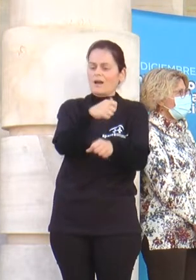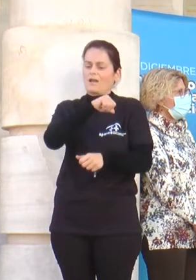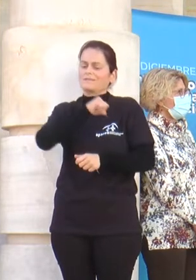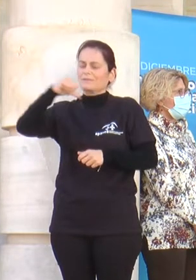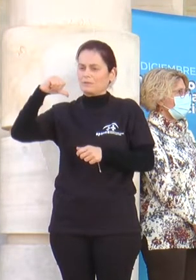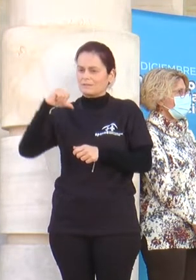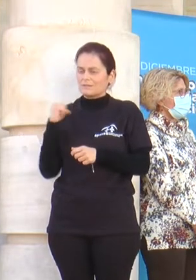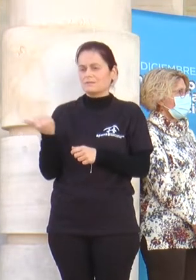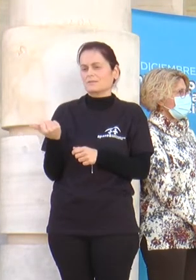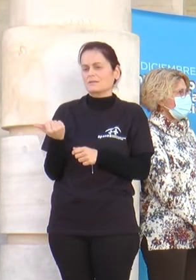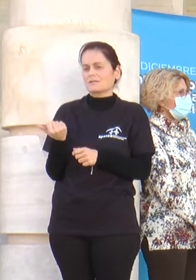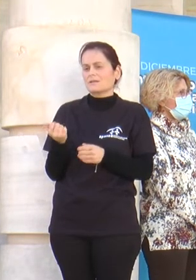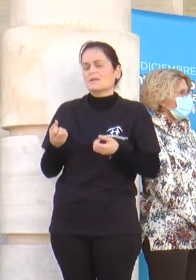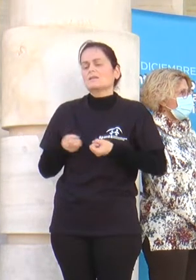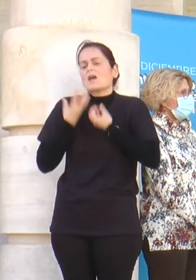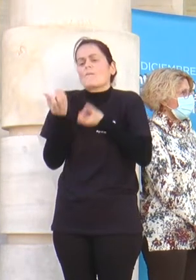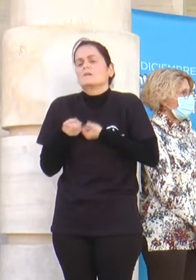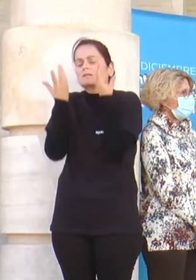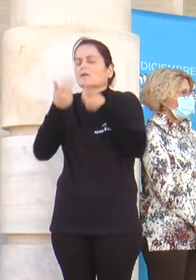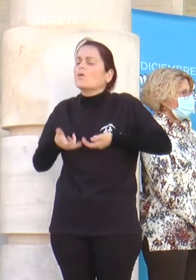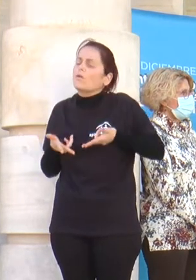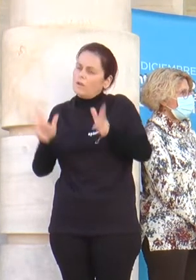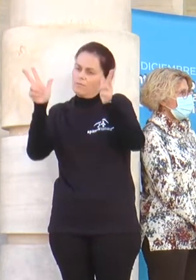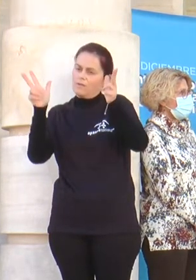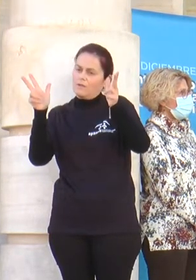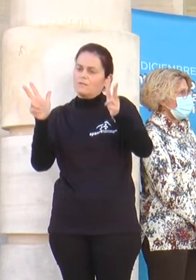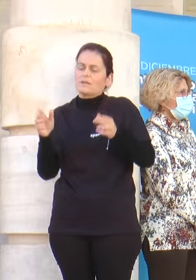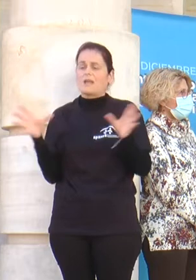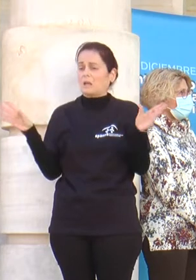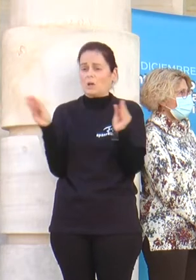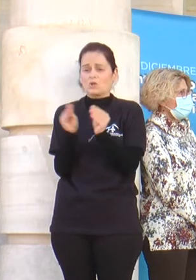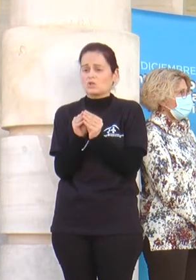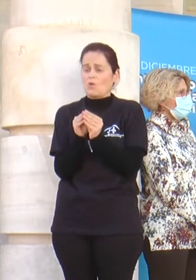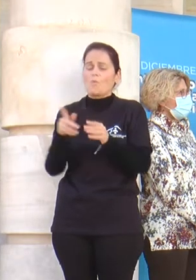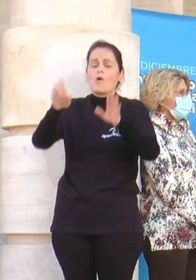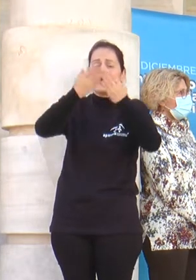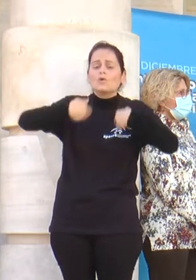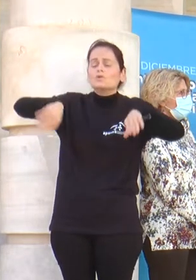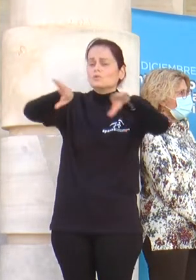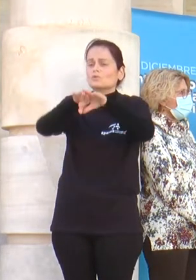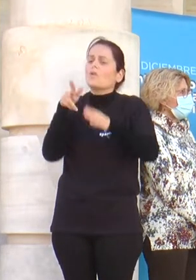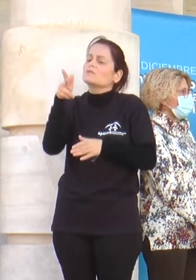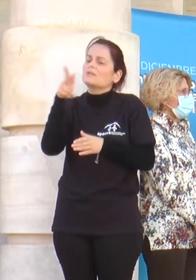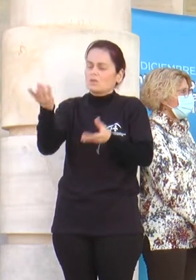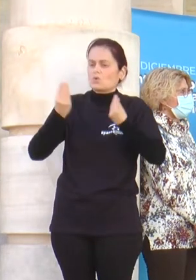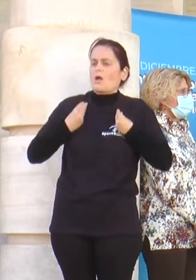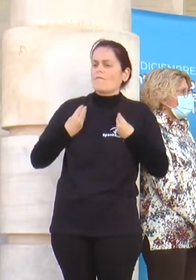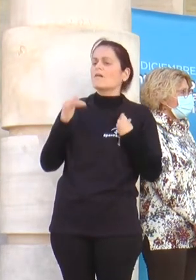independientes y a expresarnos libremente. En resumen, todos tenemos derecho a vivir.